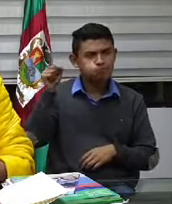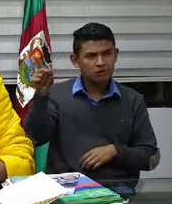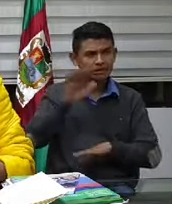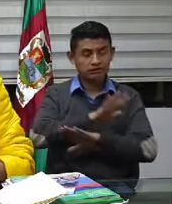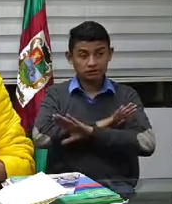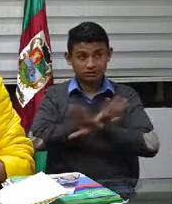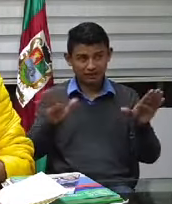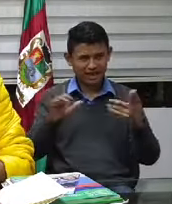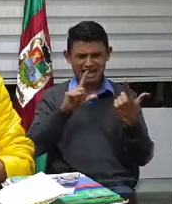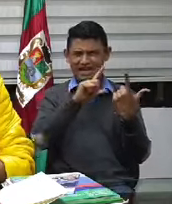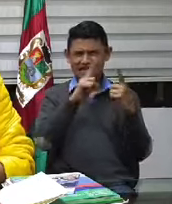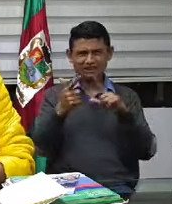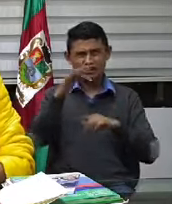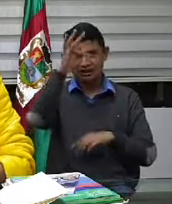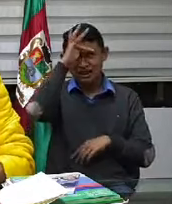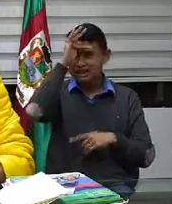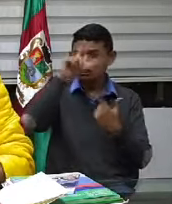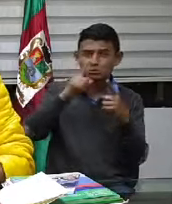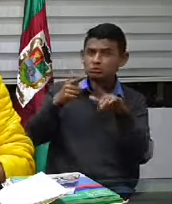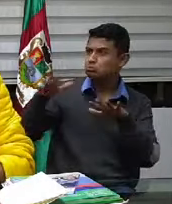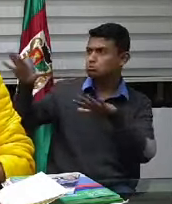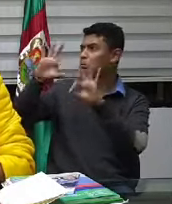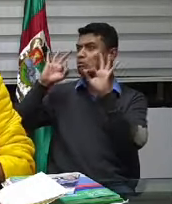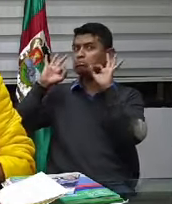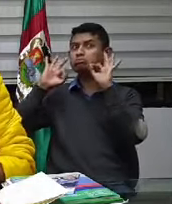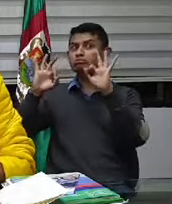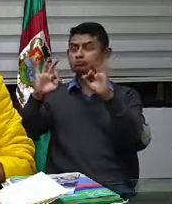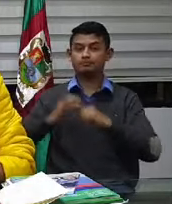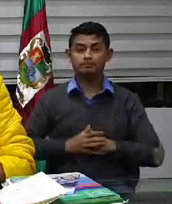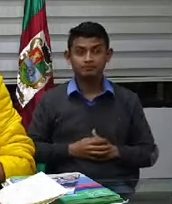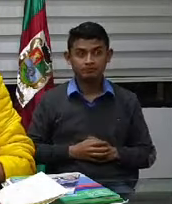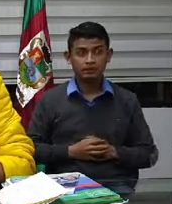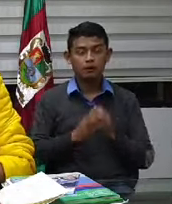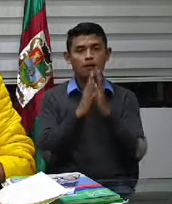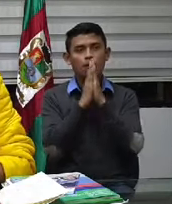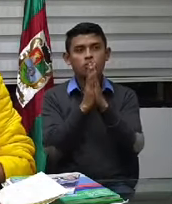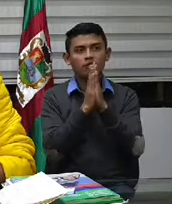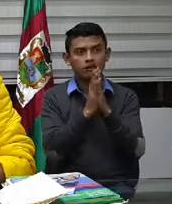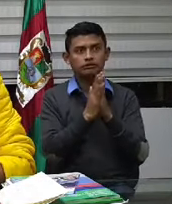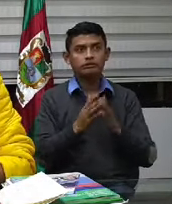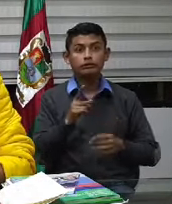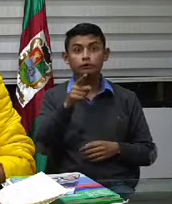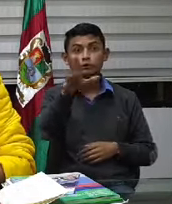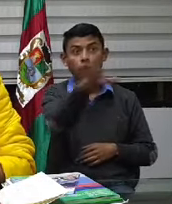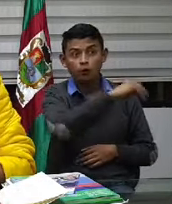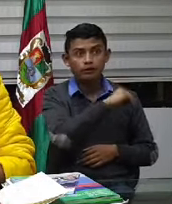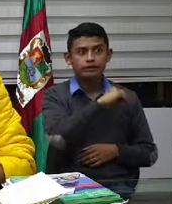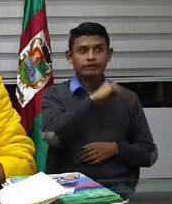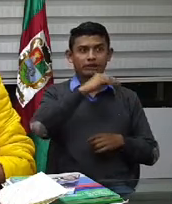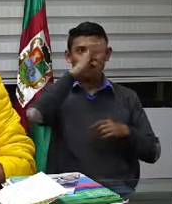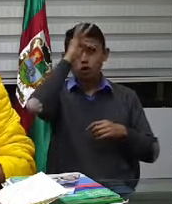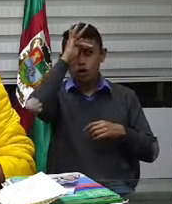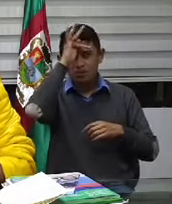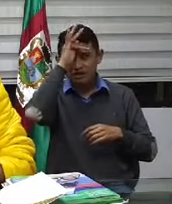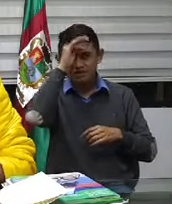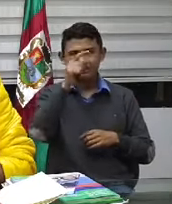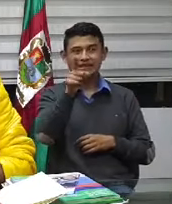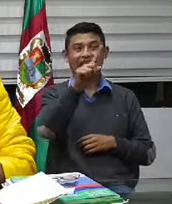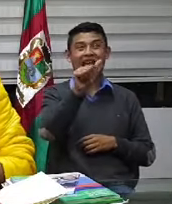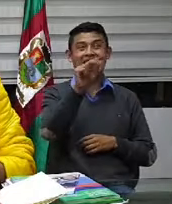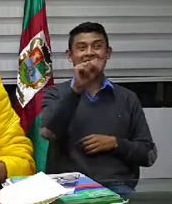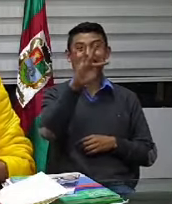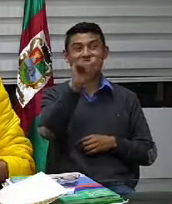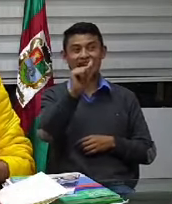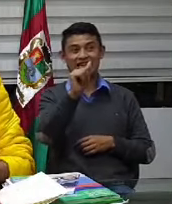a todos los servicios de salud a las IPS al hospital a Medifaca a Santa Ana a todas las